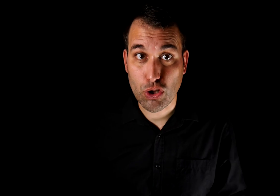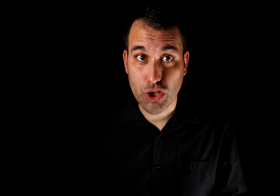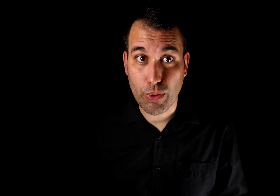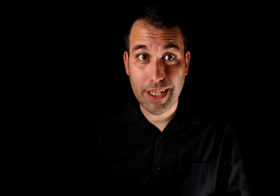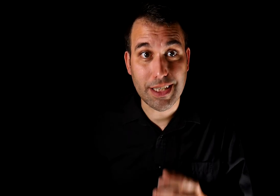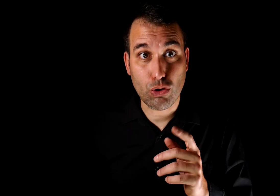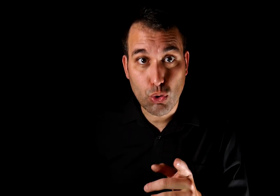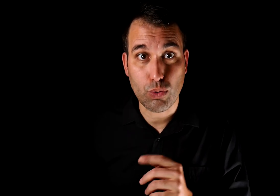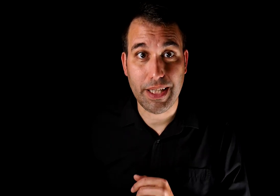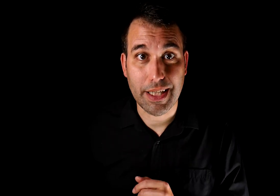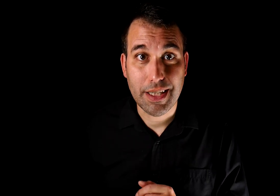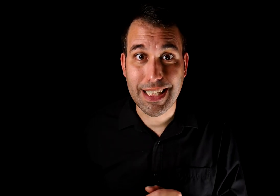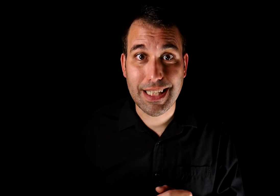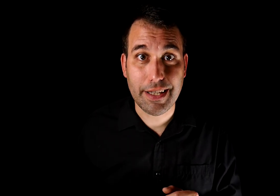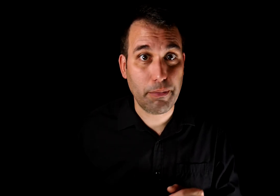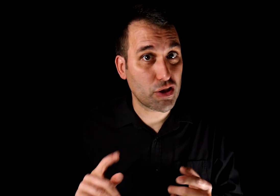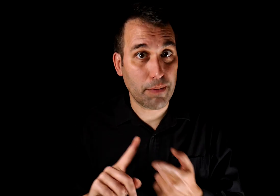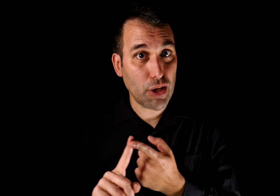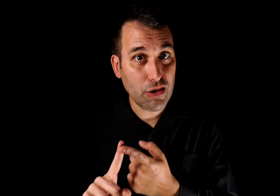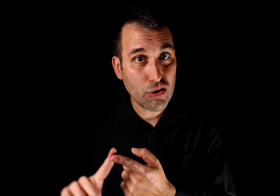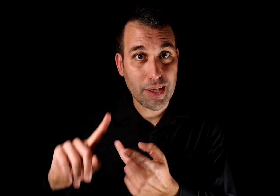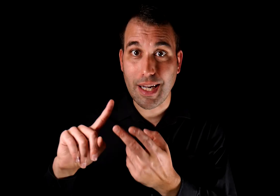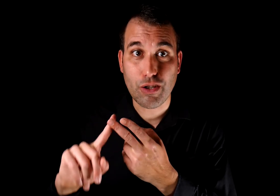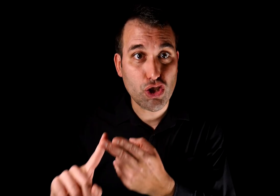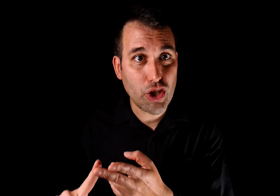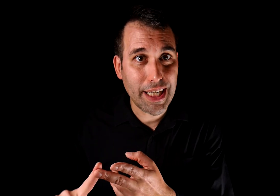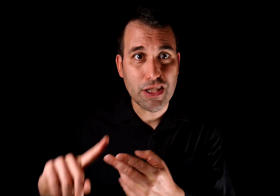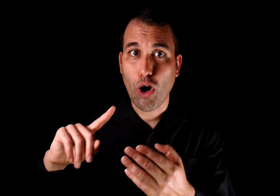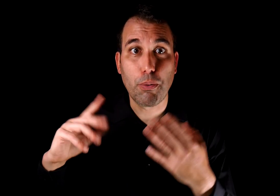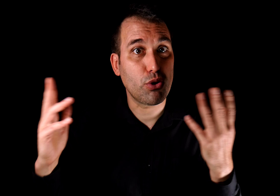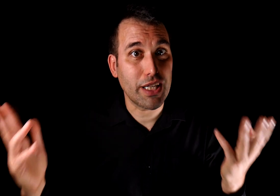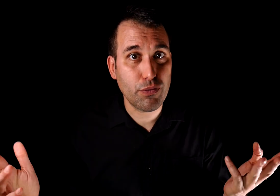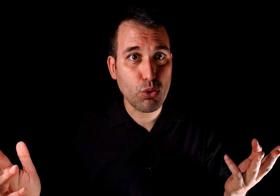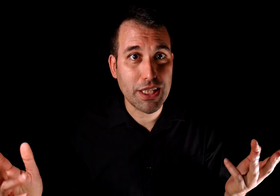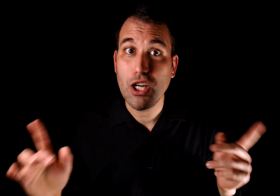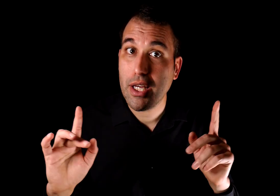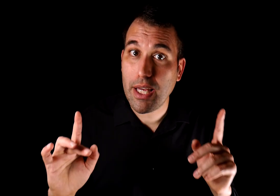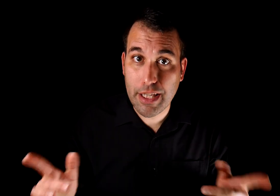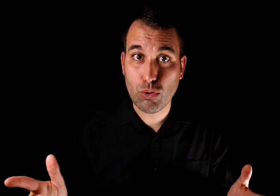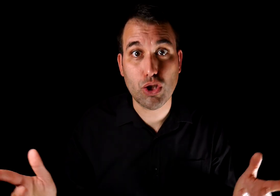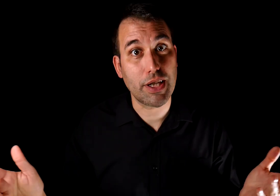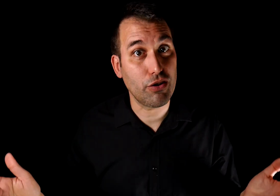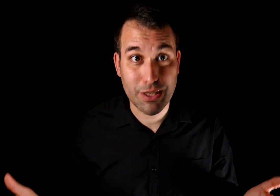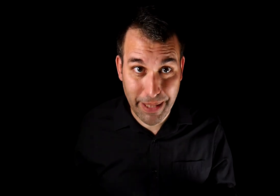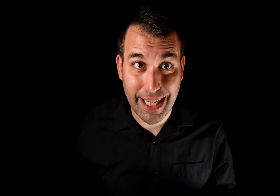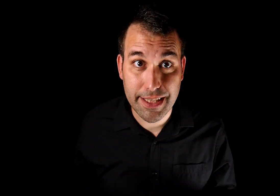consecuencias en tu vida, ya sea en términos de reputación, reacciones sociales, oportunidades futuras e incluso sanciones penales.